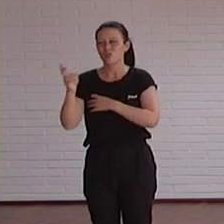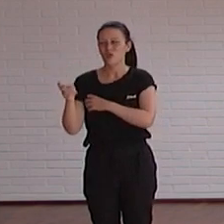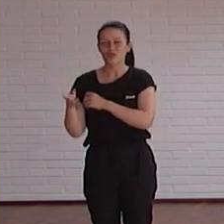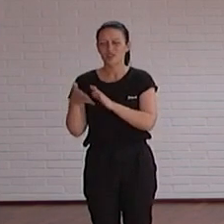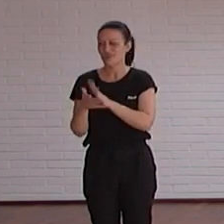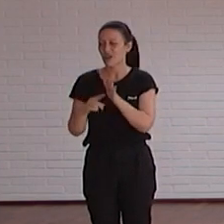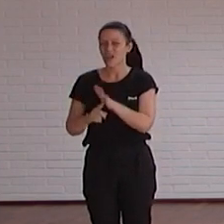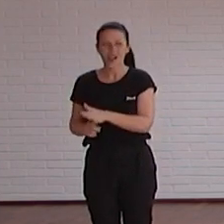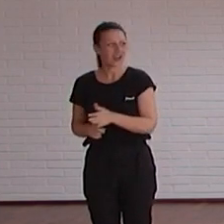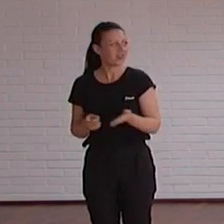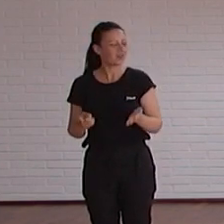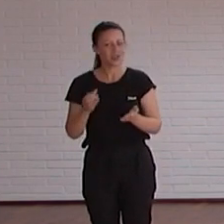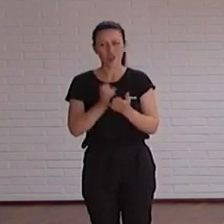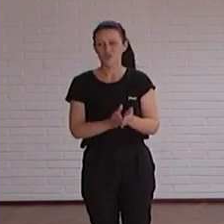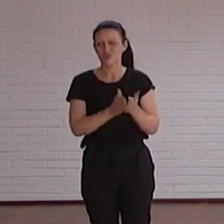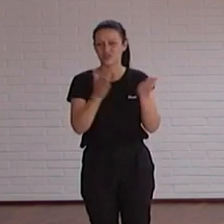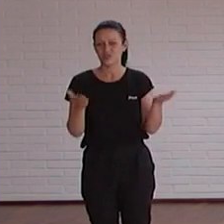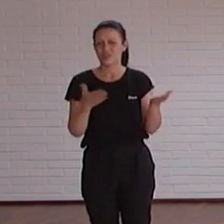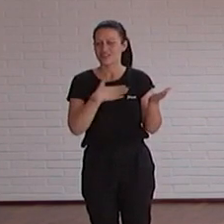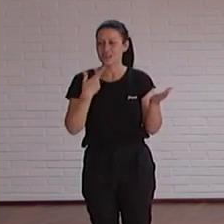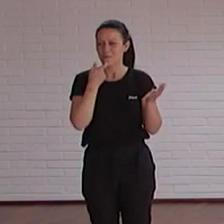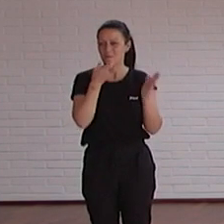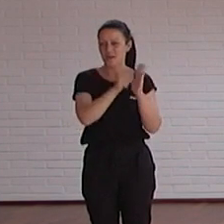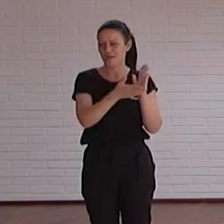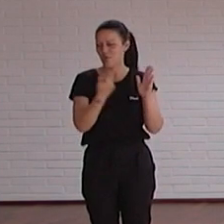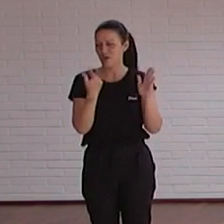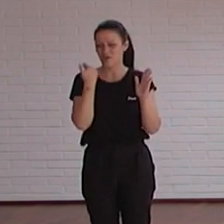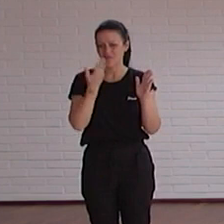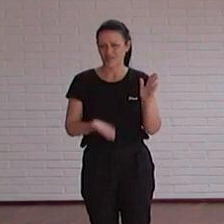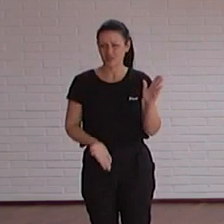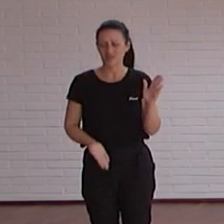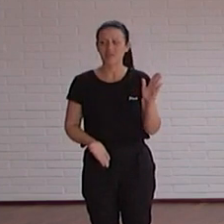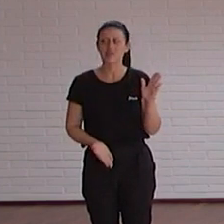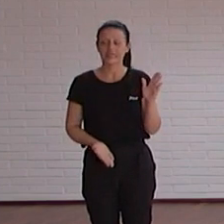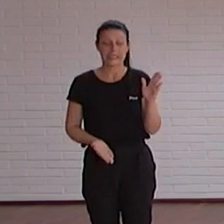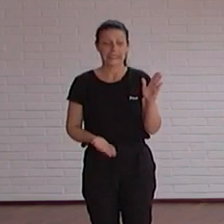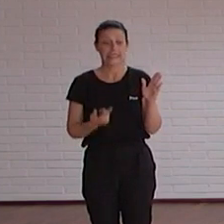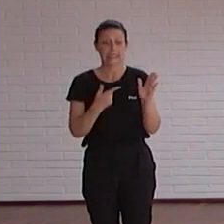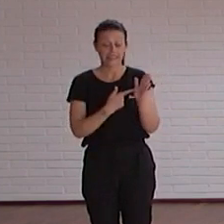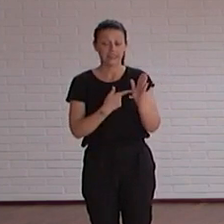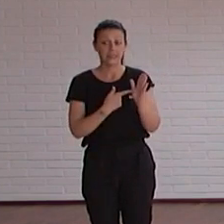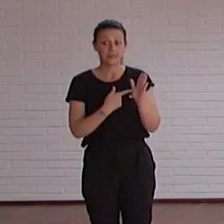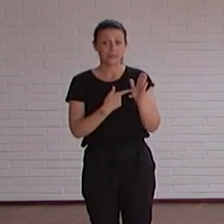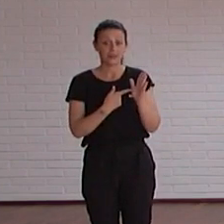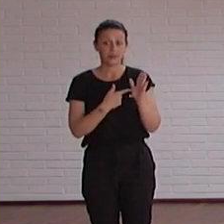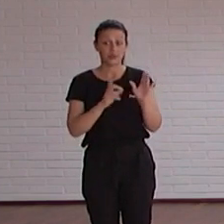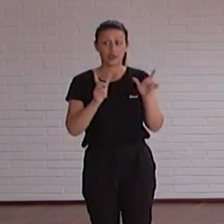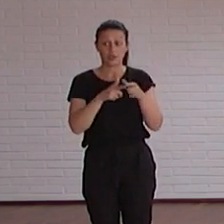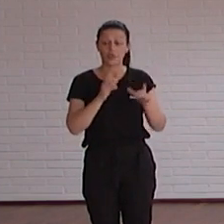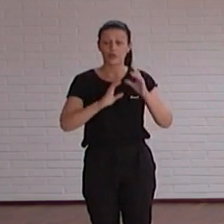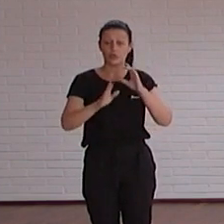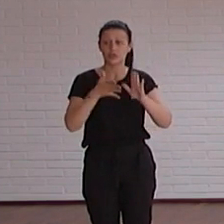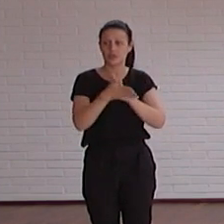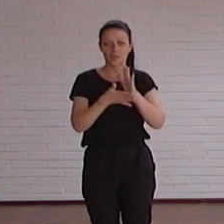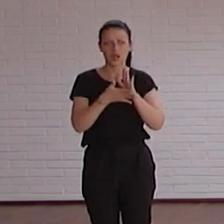o que alguno que hay en la constitución que quieren quitar etcétera pues en este caso la unidad de comunicación ya está